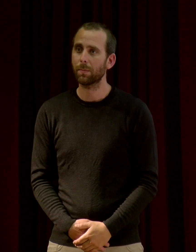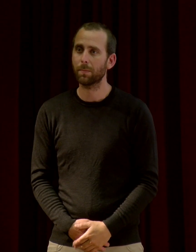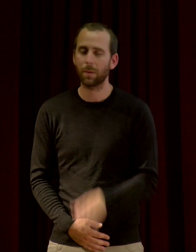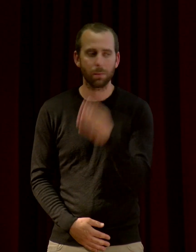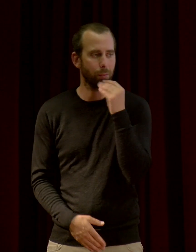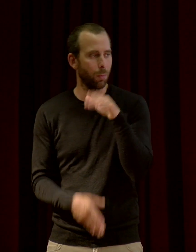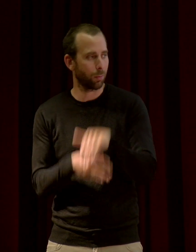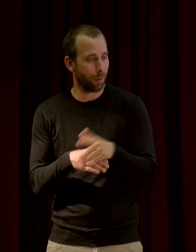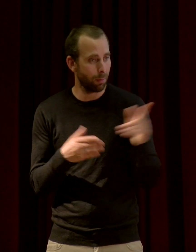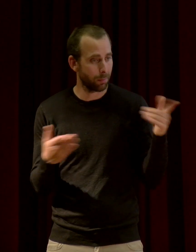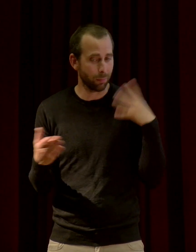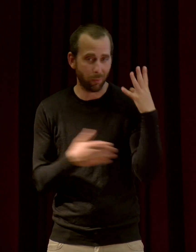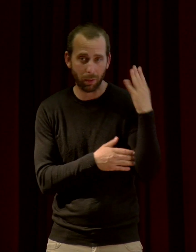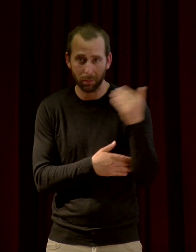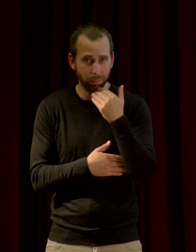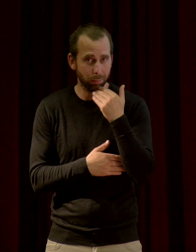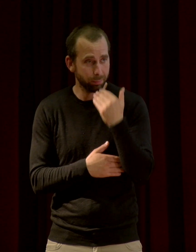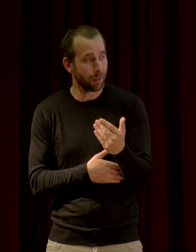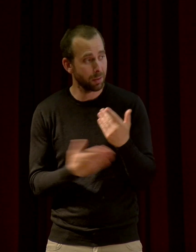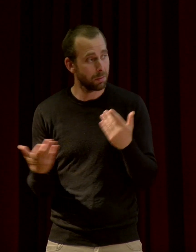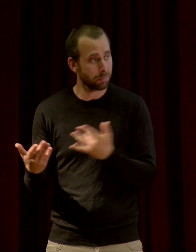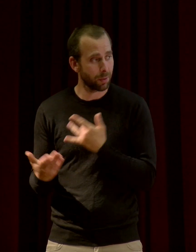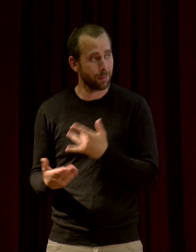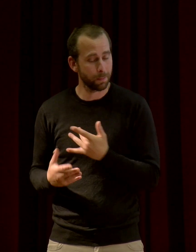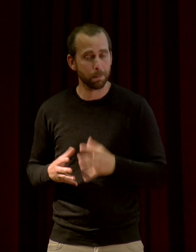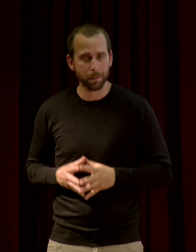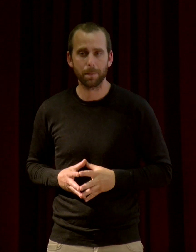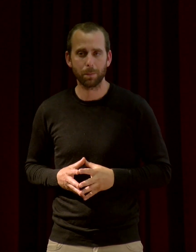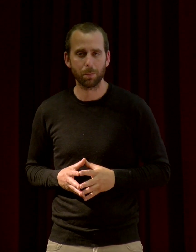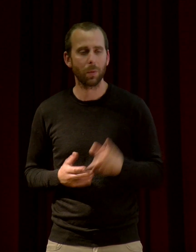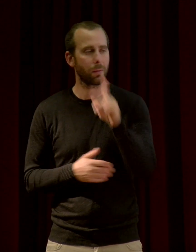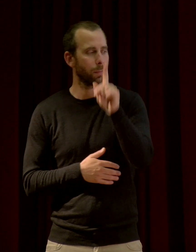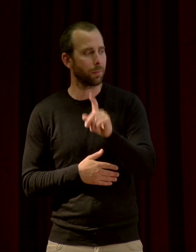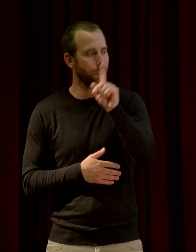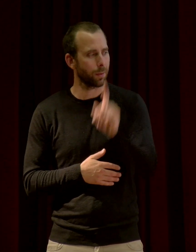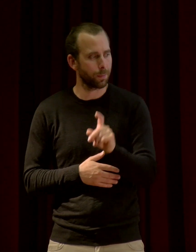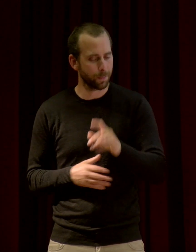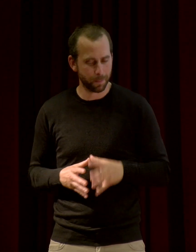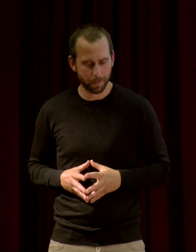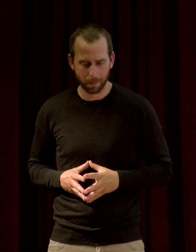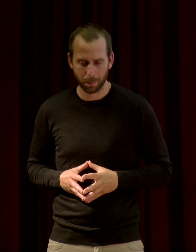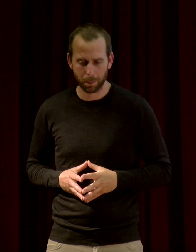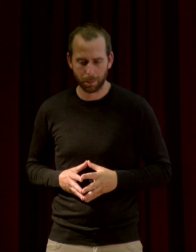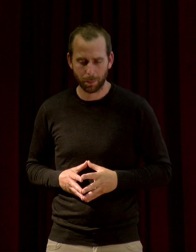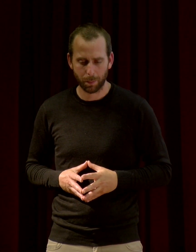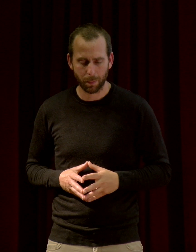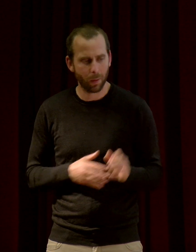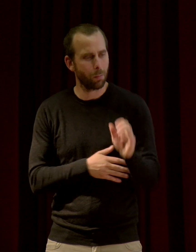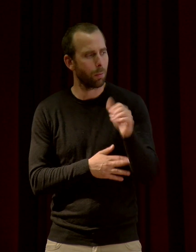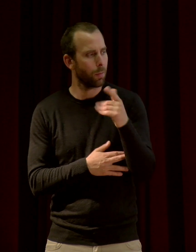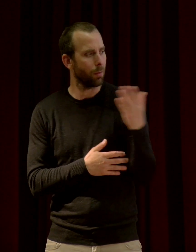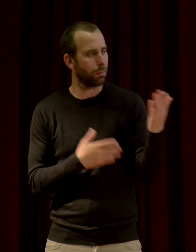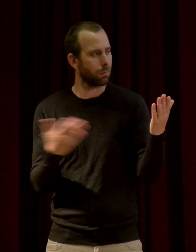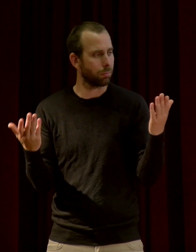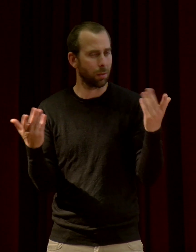Bonsoir. Merci pour cette conférence très intéressante. Deux questions. Tout d'abord, vous avez parlé de beaucoup d'éléments, mais pas du